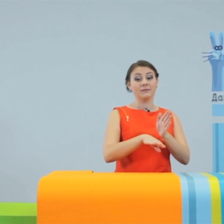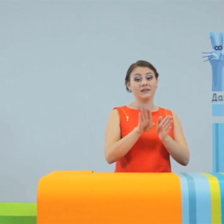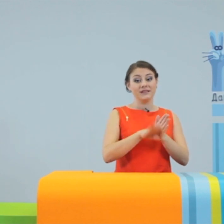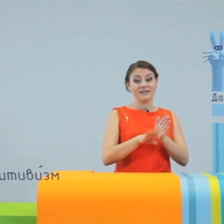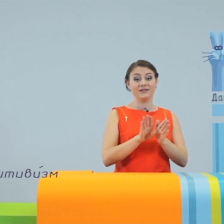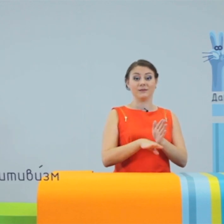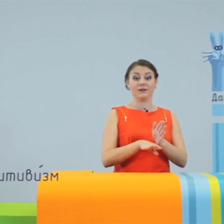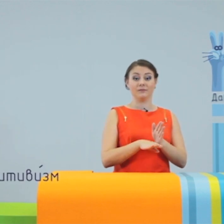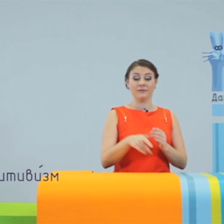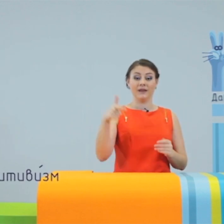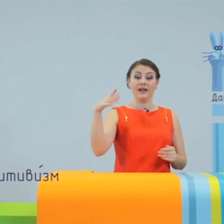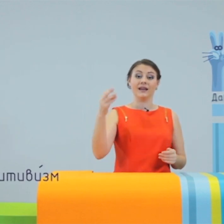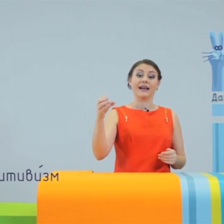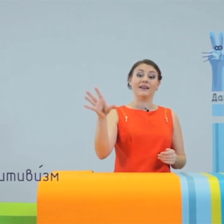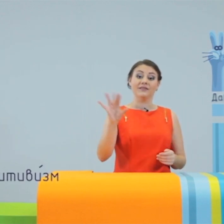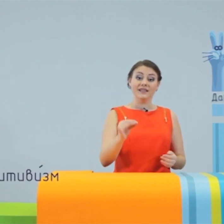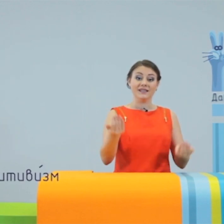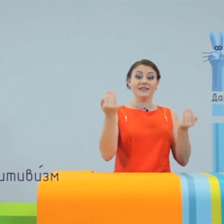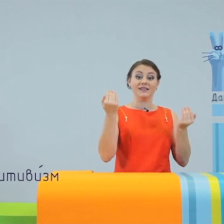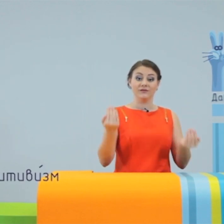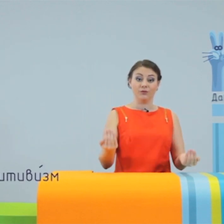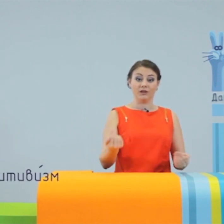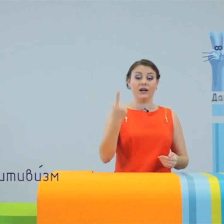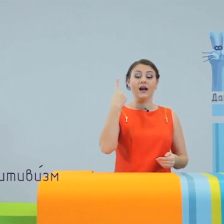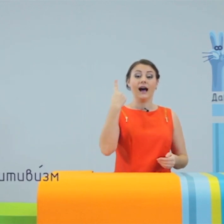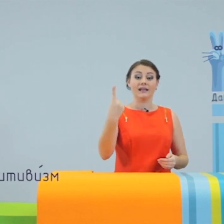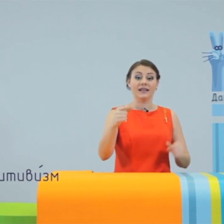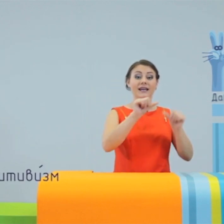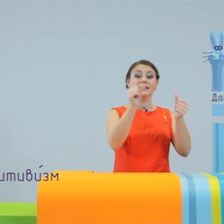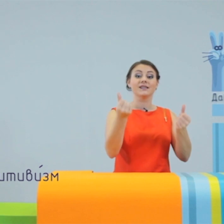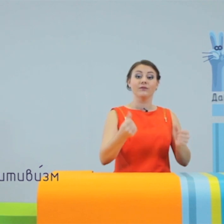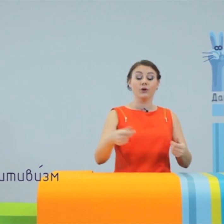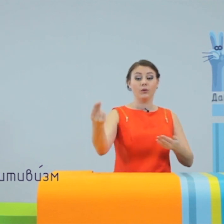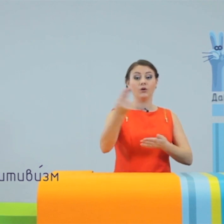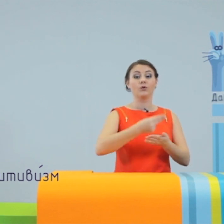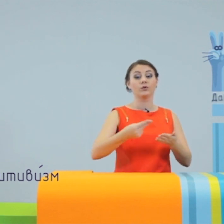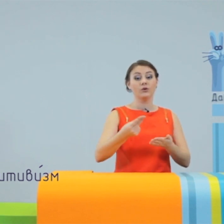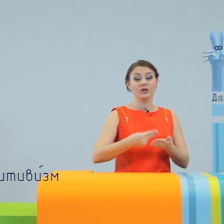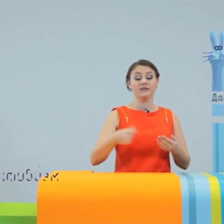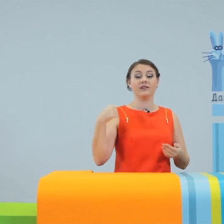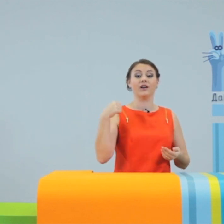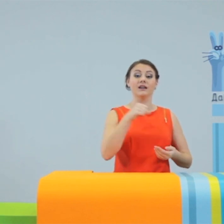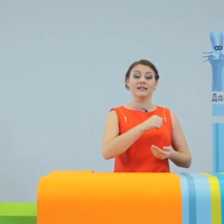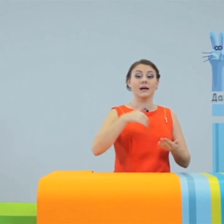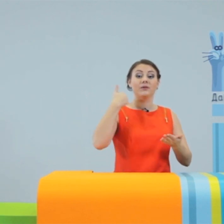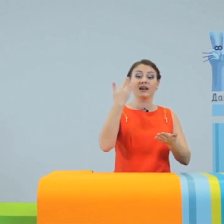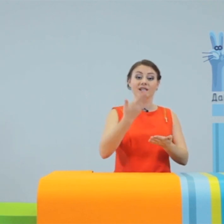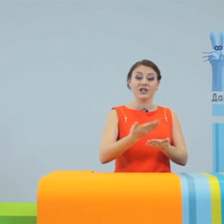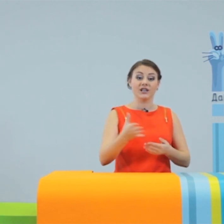привативизма. Граффити сегодня – одна из форм художественного самовыражения